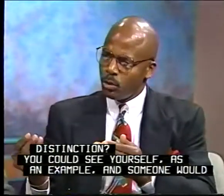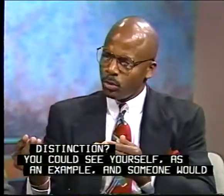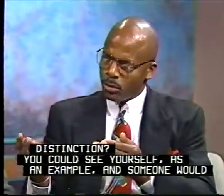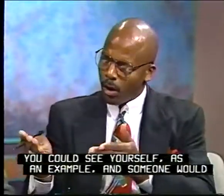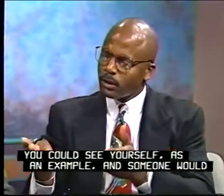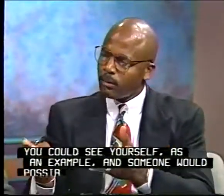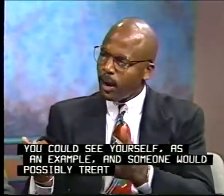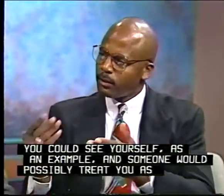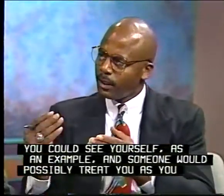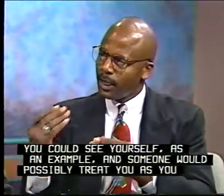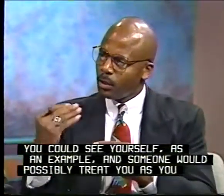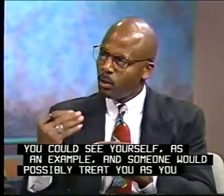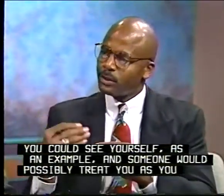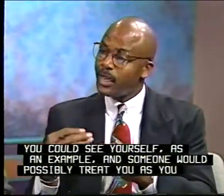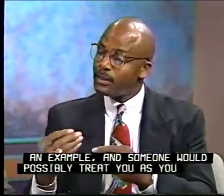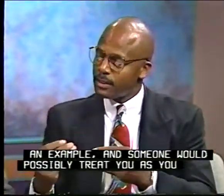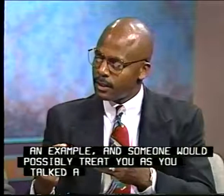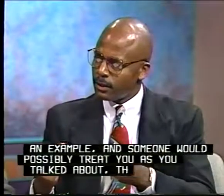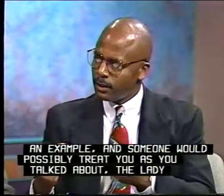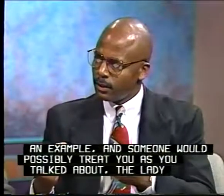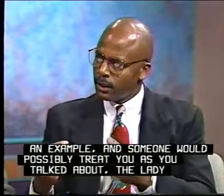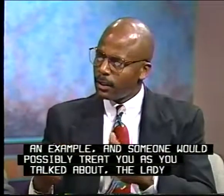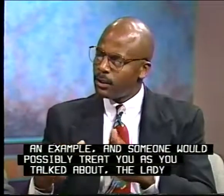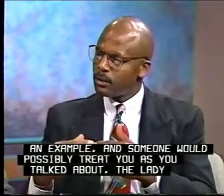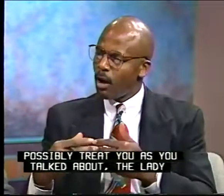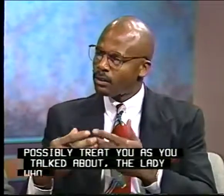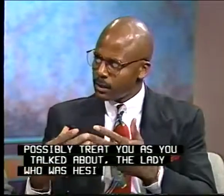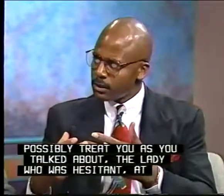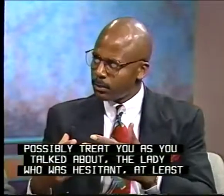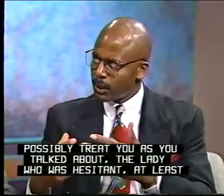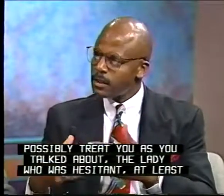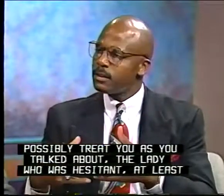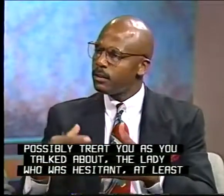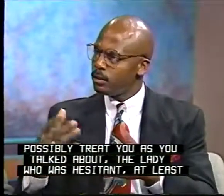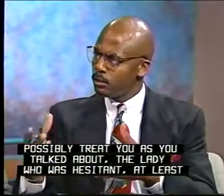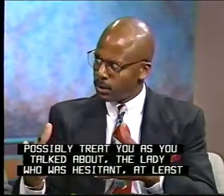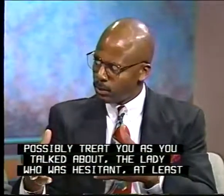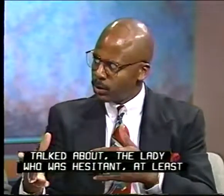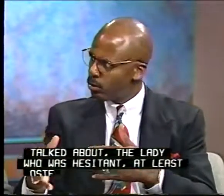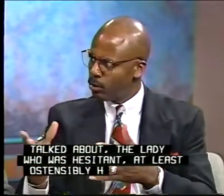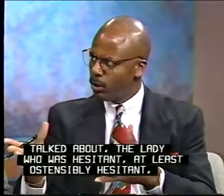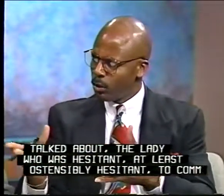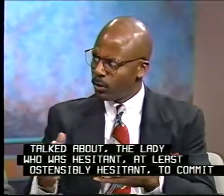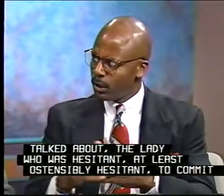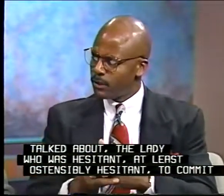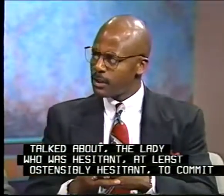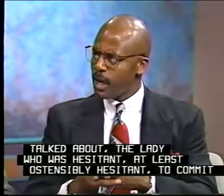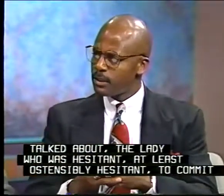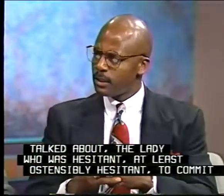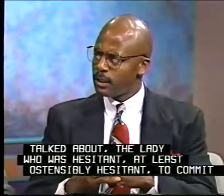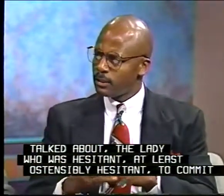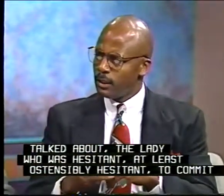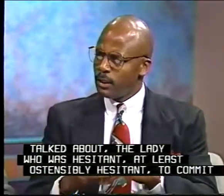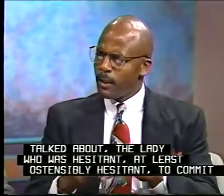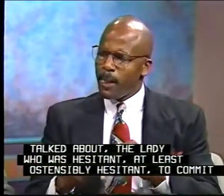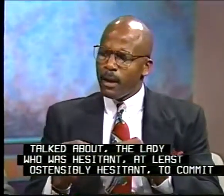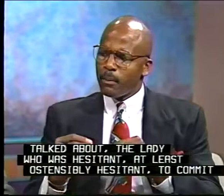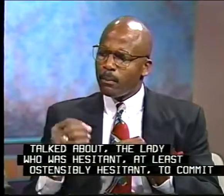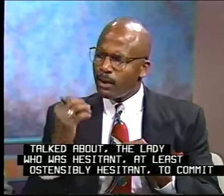talked about the lady who was hesitant, at least ostensibly, hesitant to commit to whatever the task is. But if